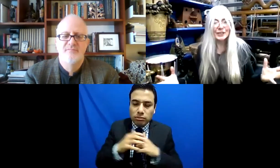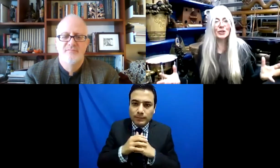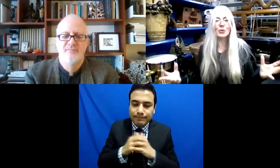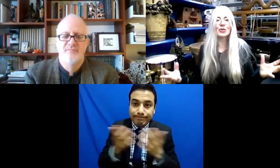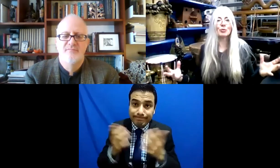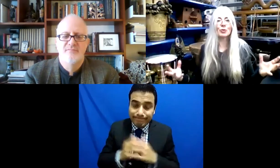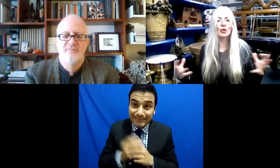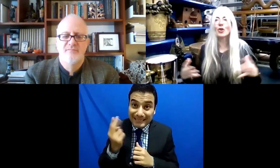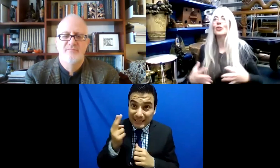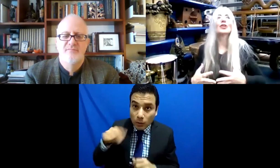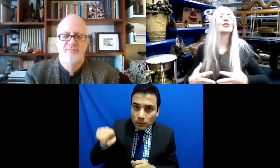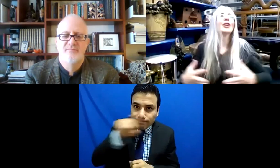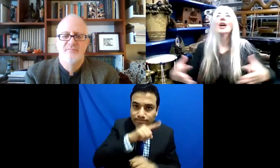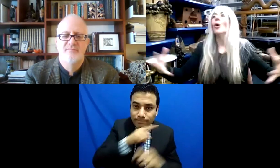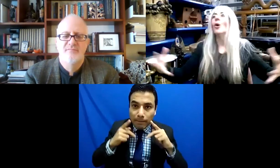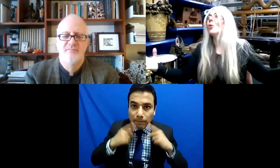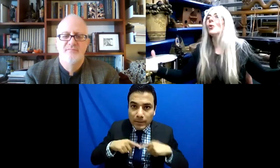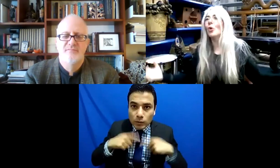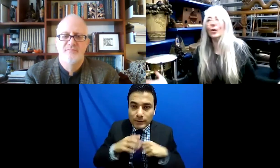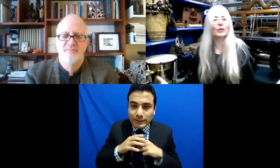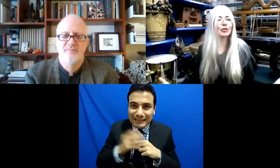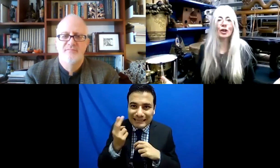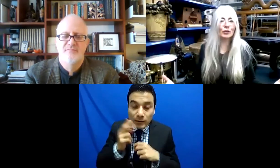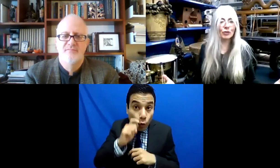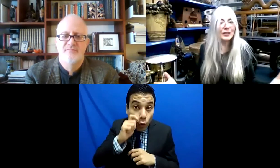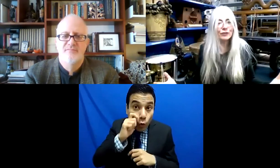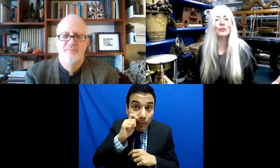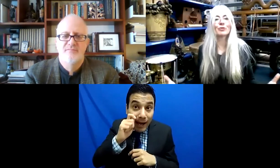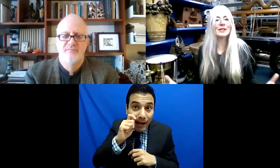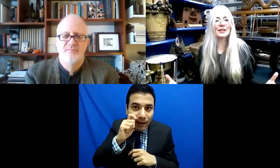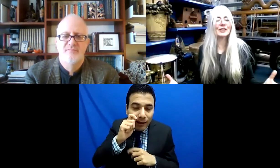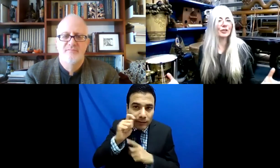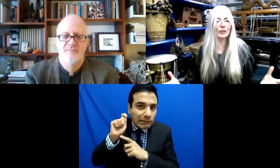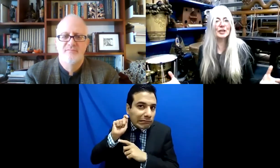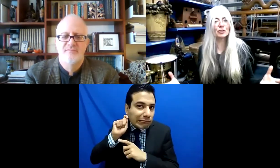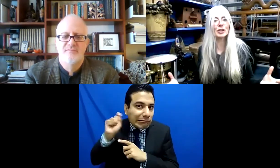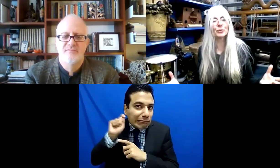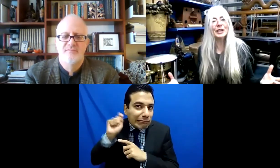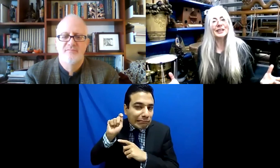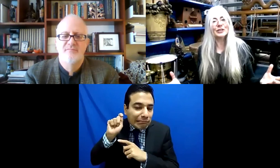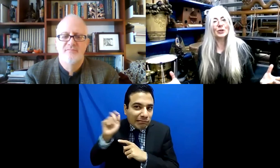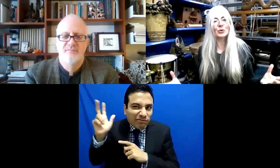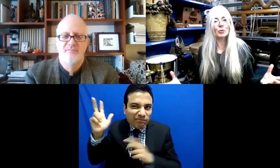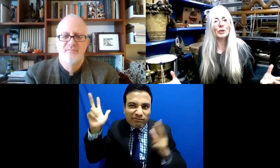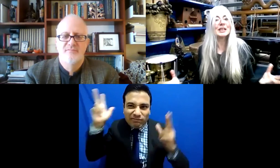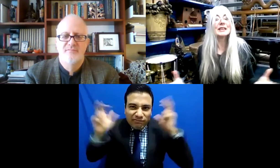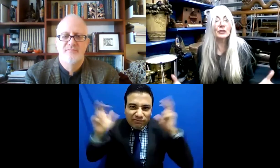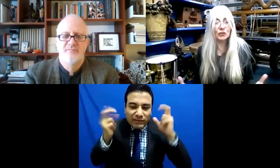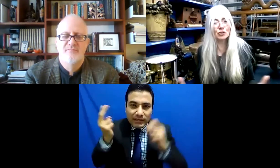se trata de ponerle una lupa al sentido de escuchar, el entender que hay una orquesta